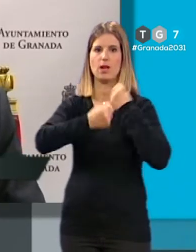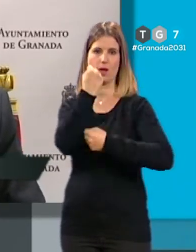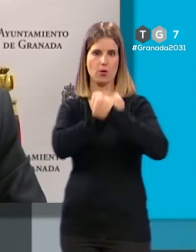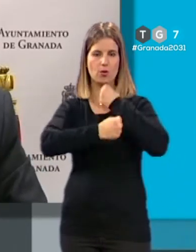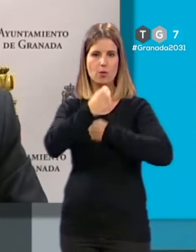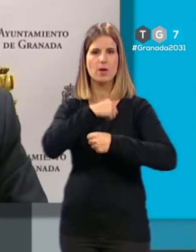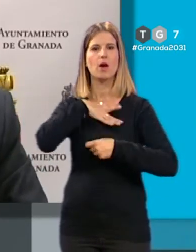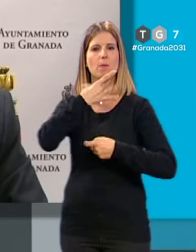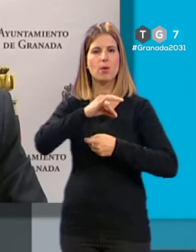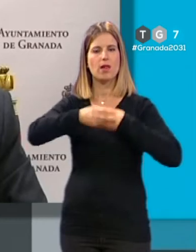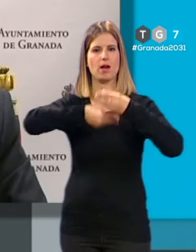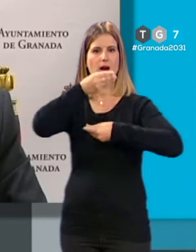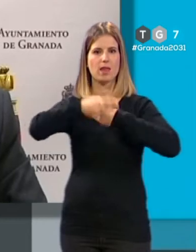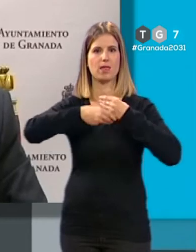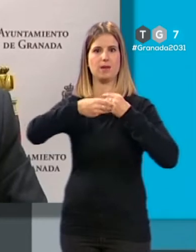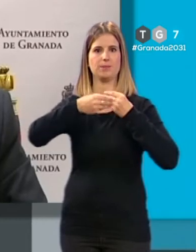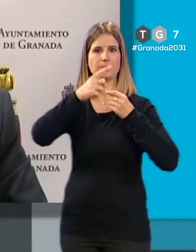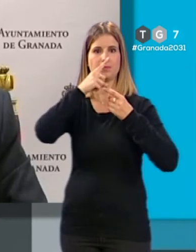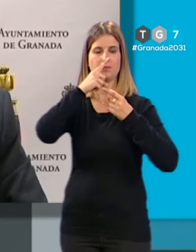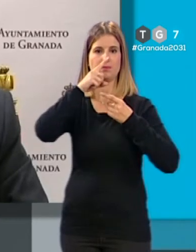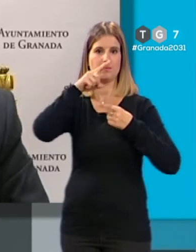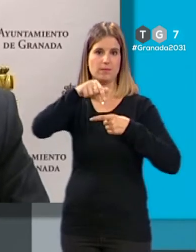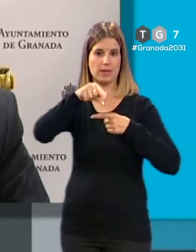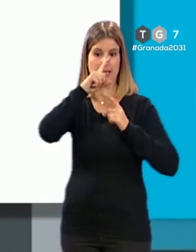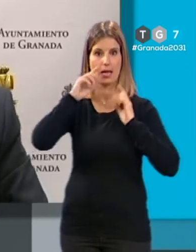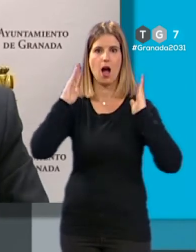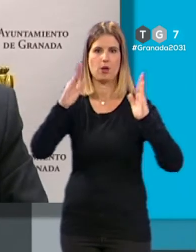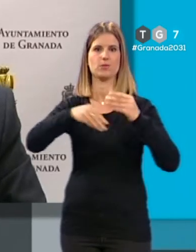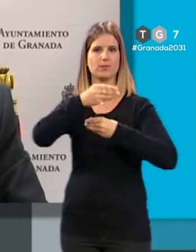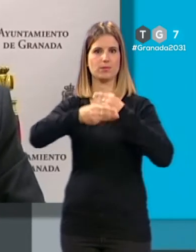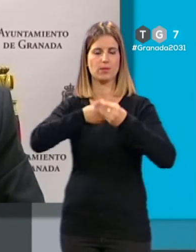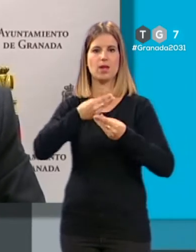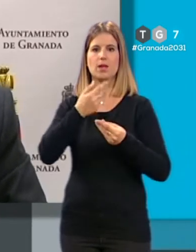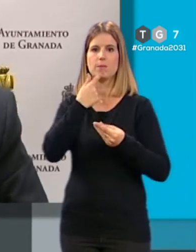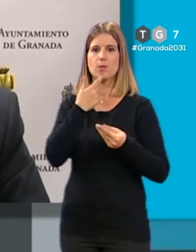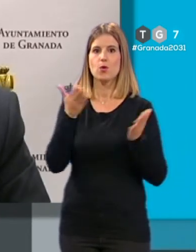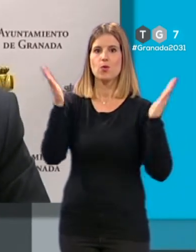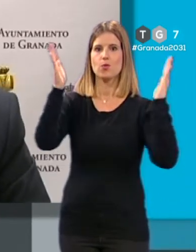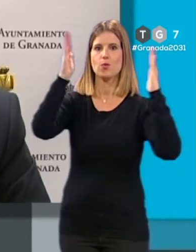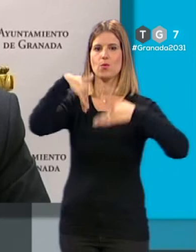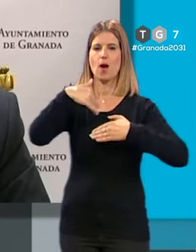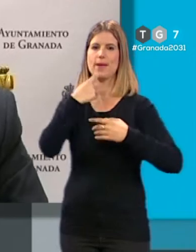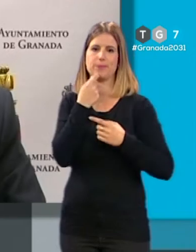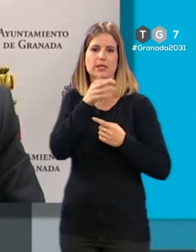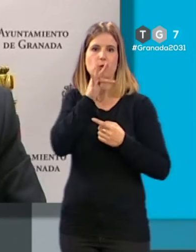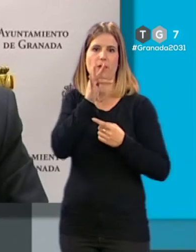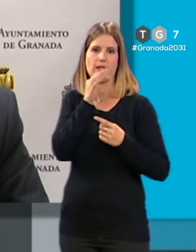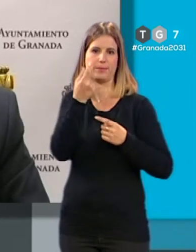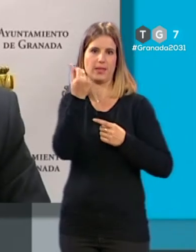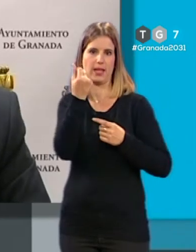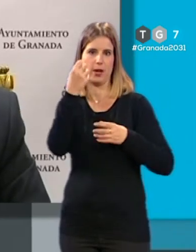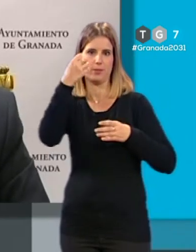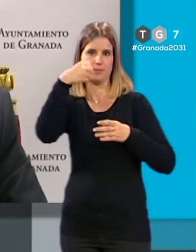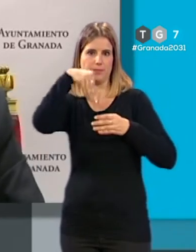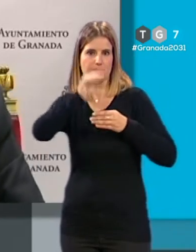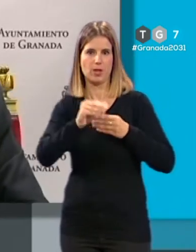poder desarrollar a lo largo de este año. No tenemos físicamente esa cantidad en la cuenta, pero